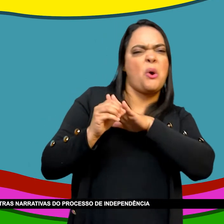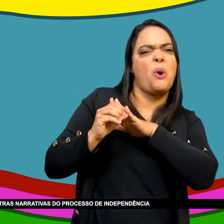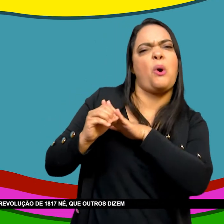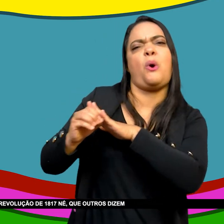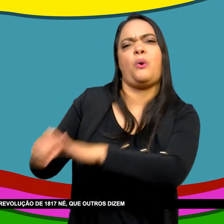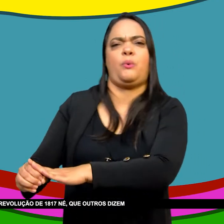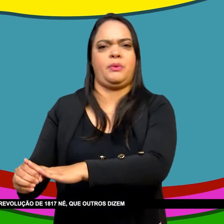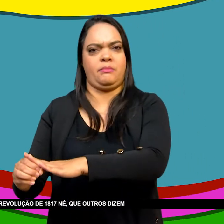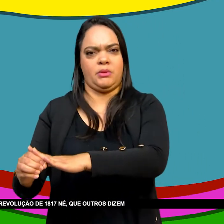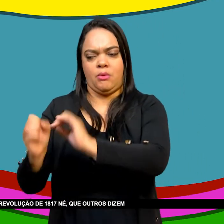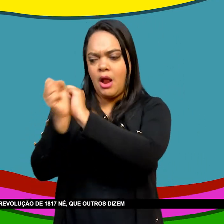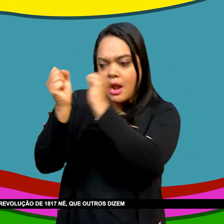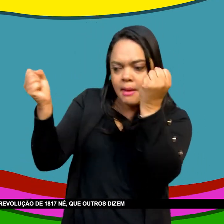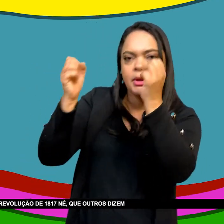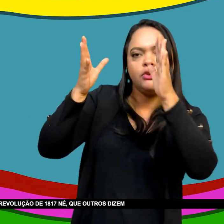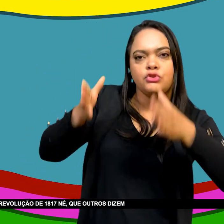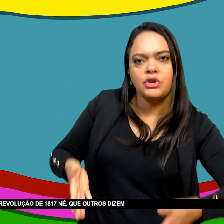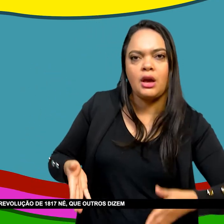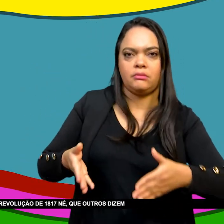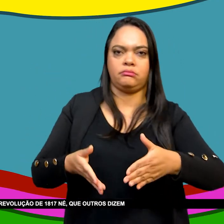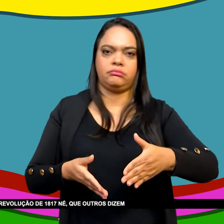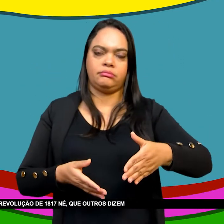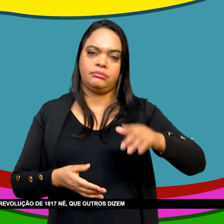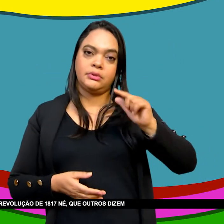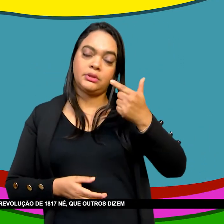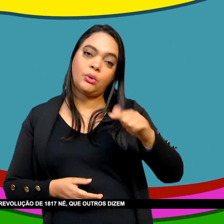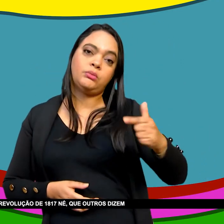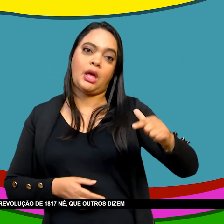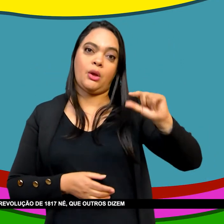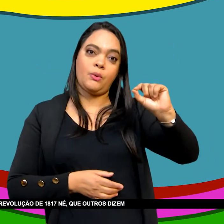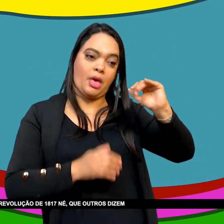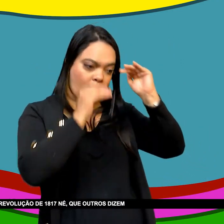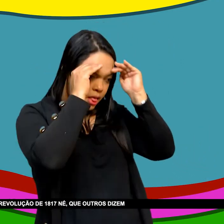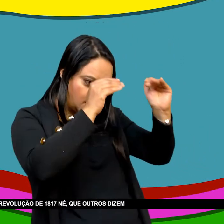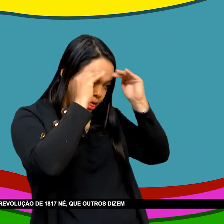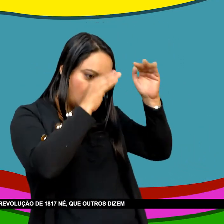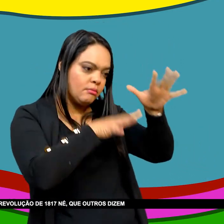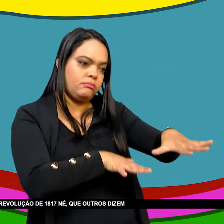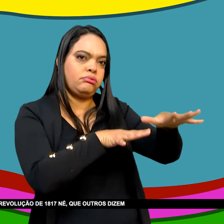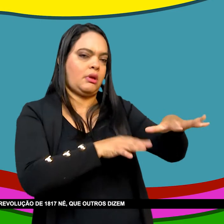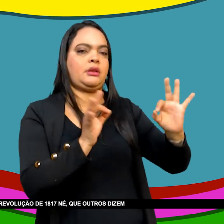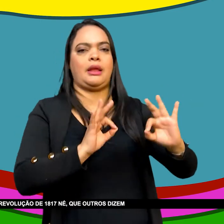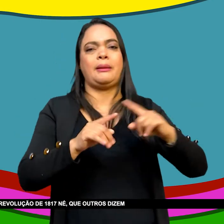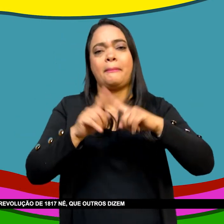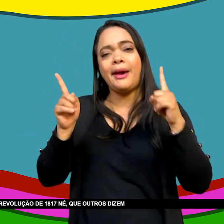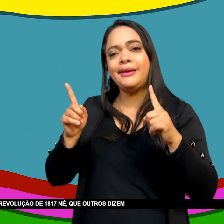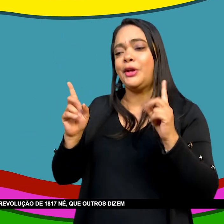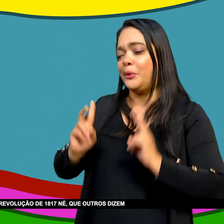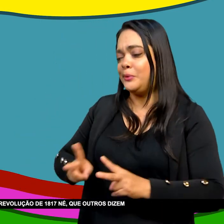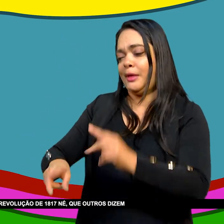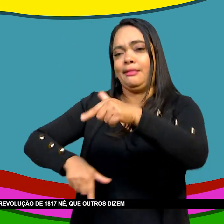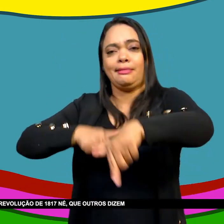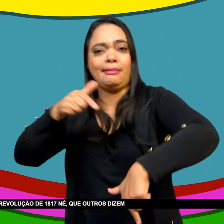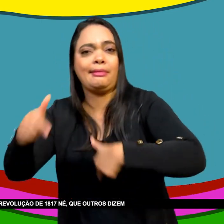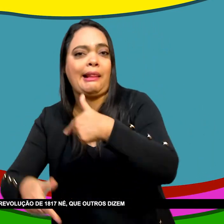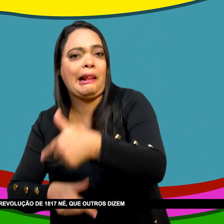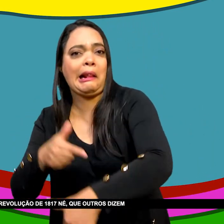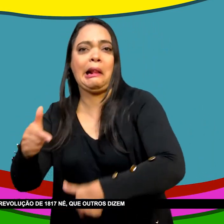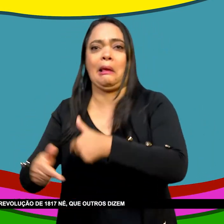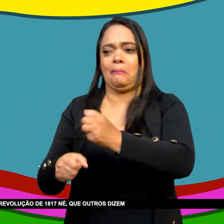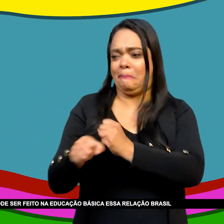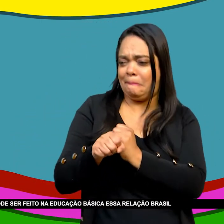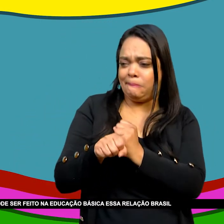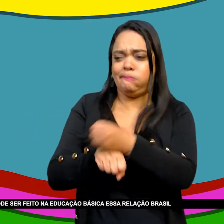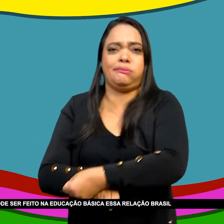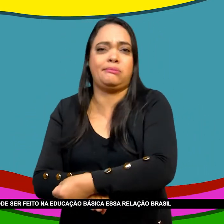independência Do Brasil Outros sujeitos E projetos Como a própria Revolução de 1817 Que eles